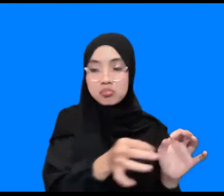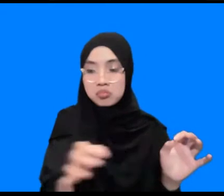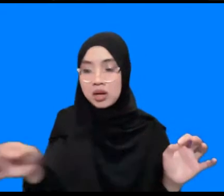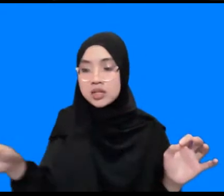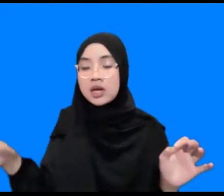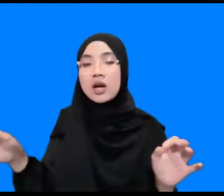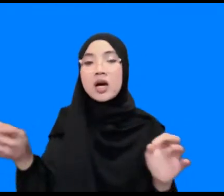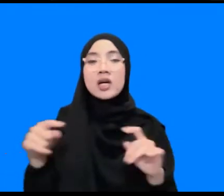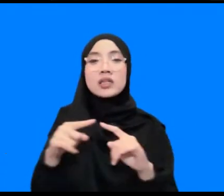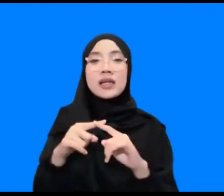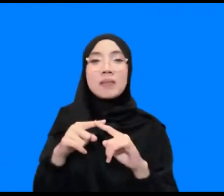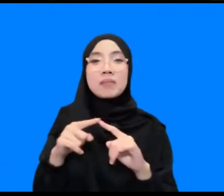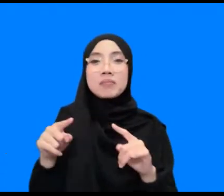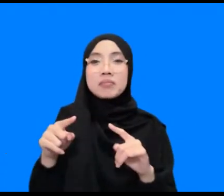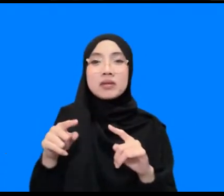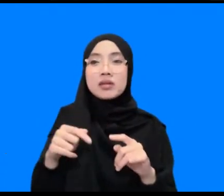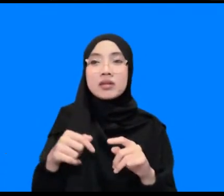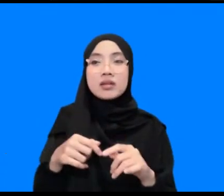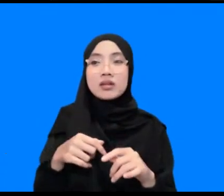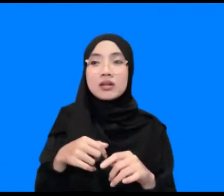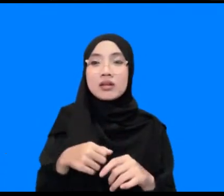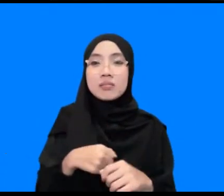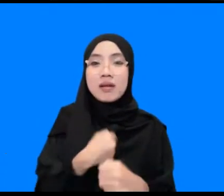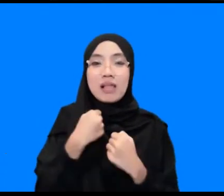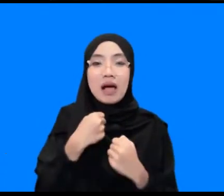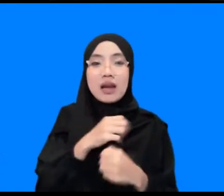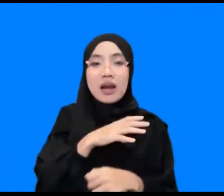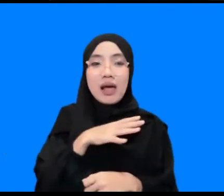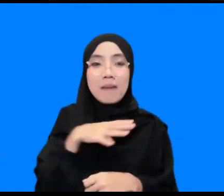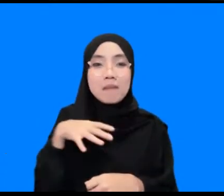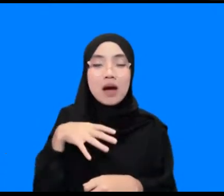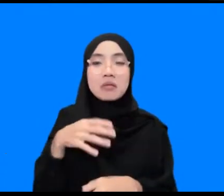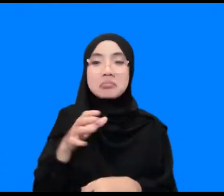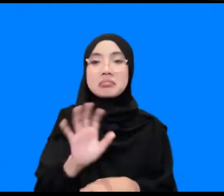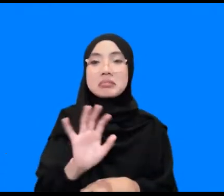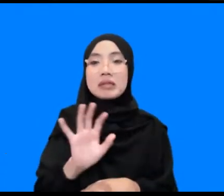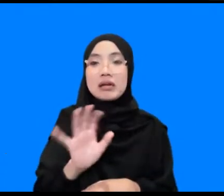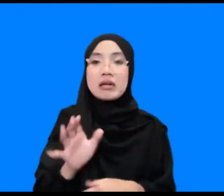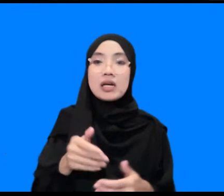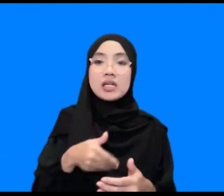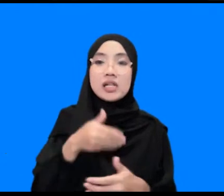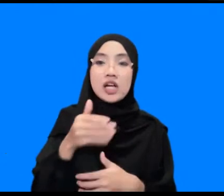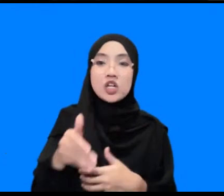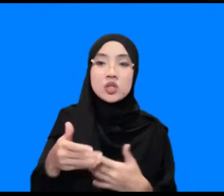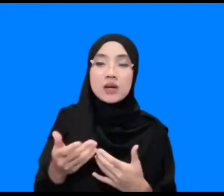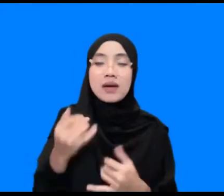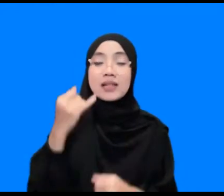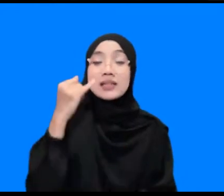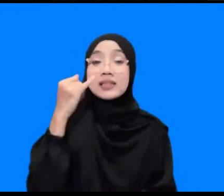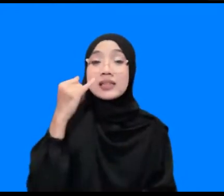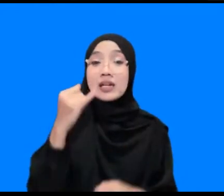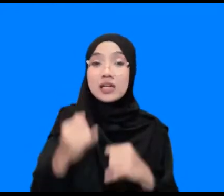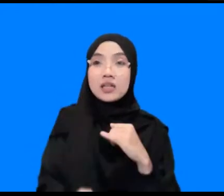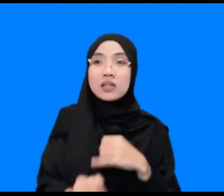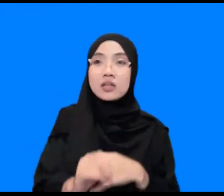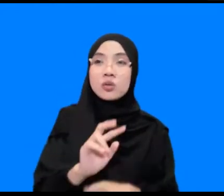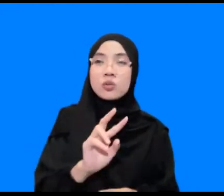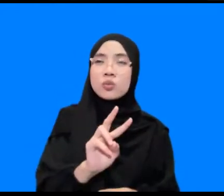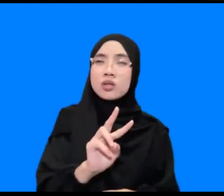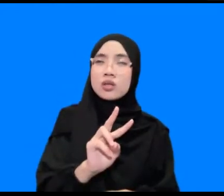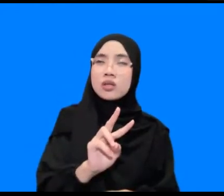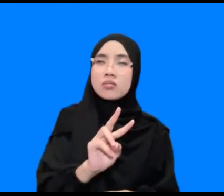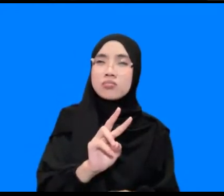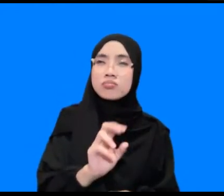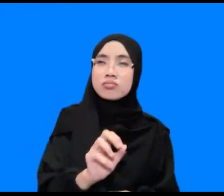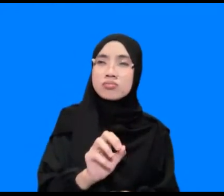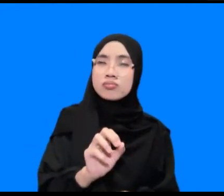tidak bertahan lama gitu nah kemudian yang terakhir ya 2021 lah